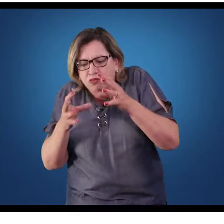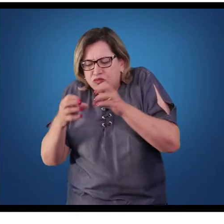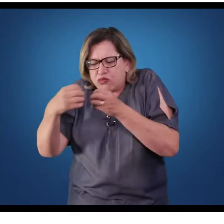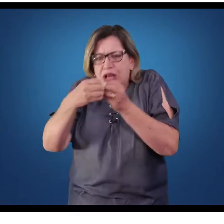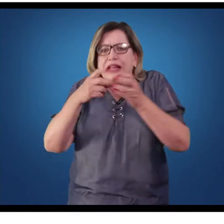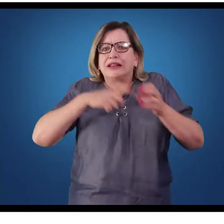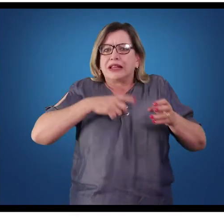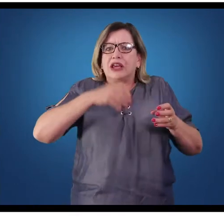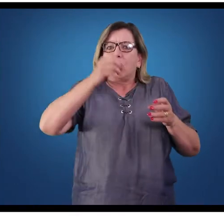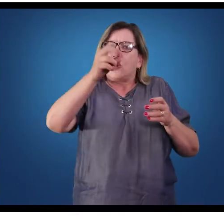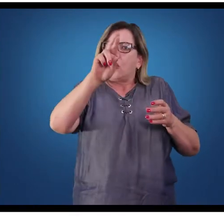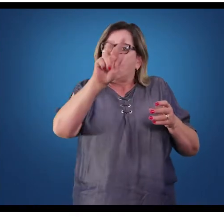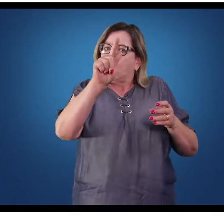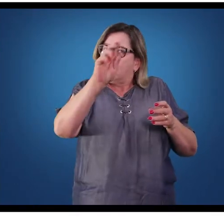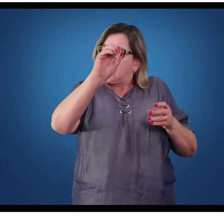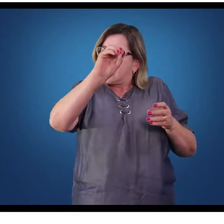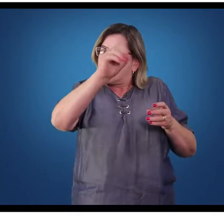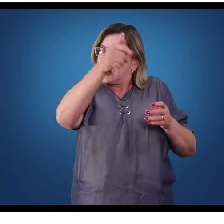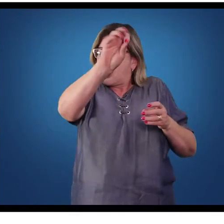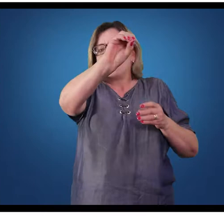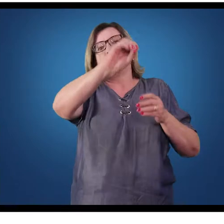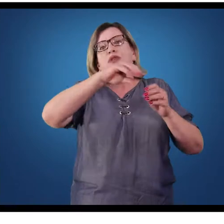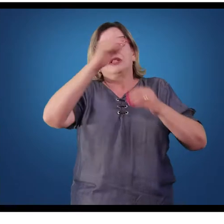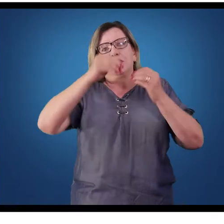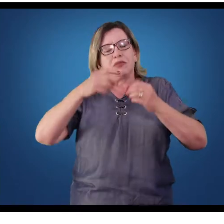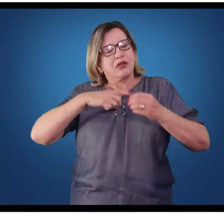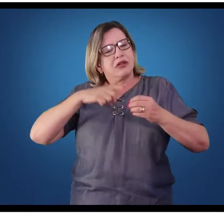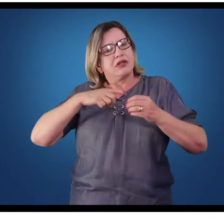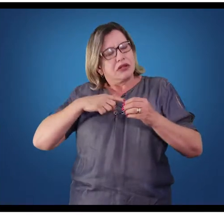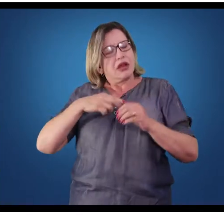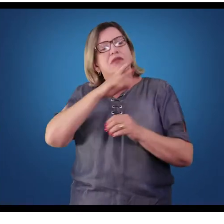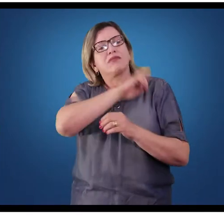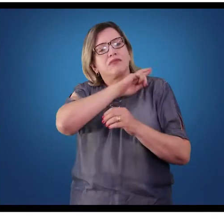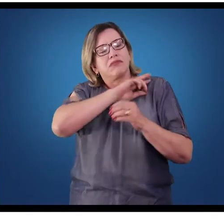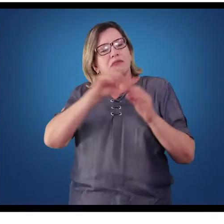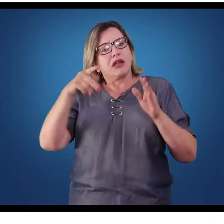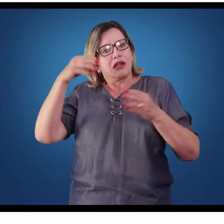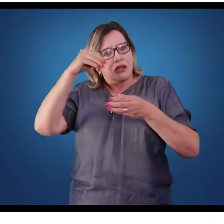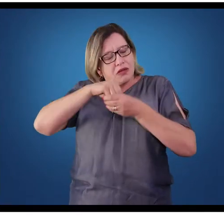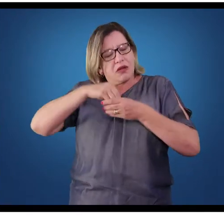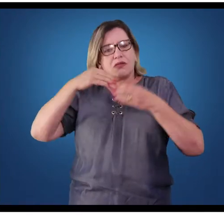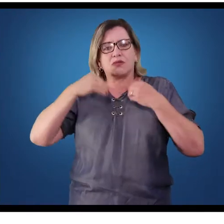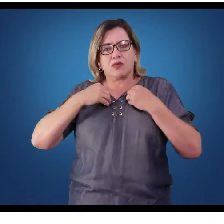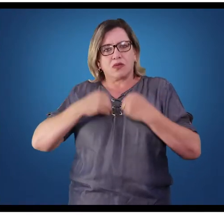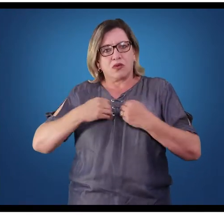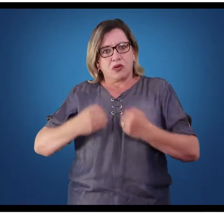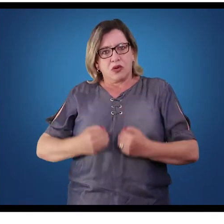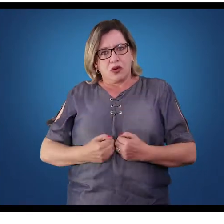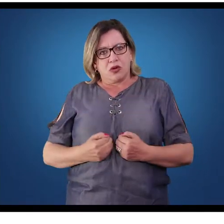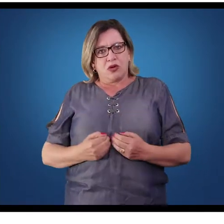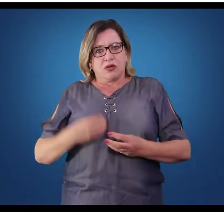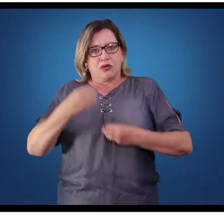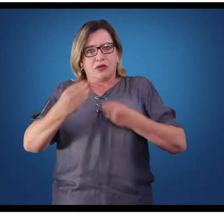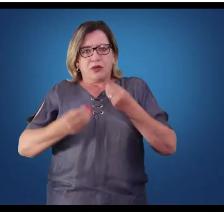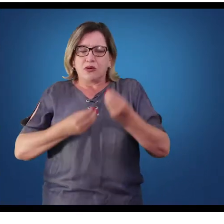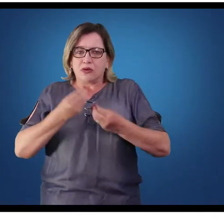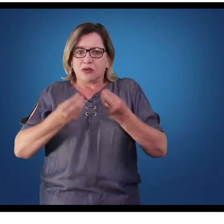dentro de um sistema específico. É importante lembrar então que o corpo humano é formado ao redor de